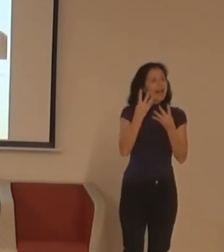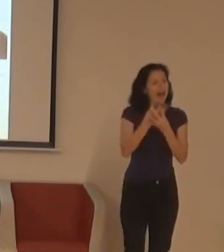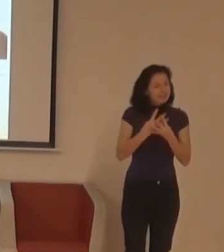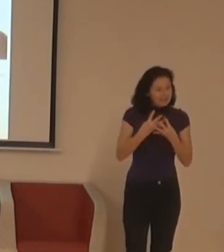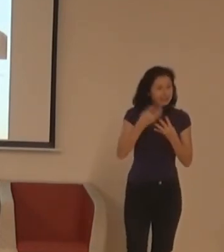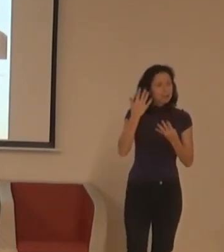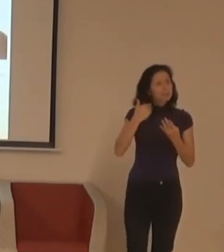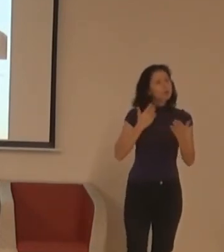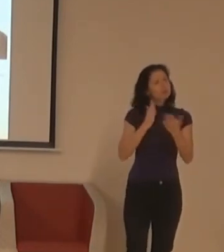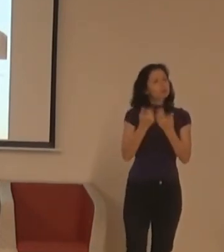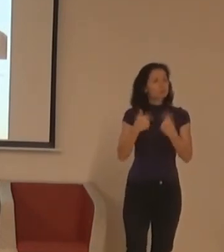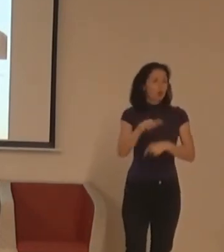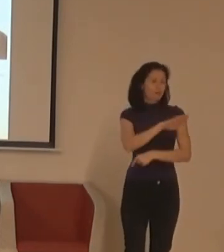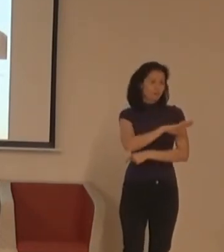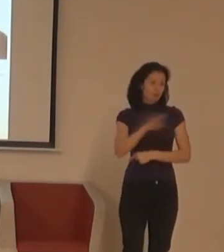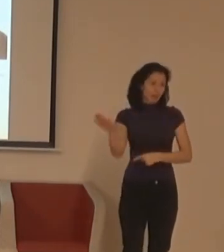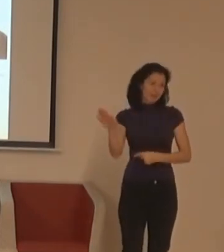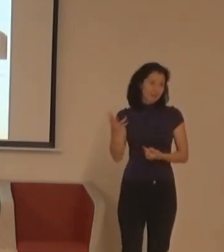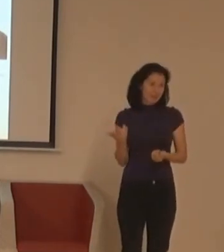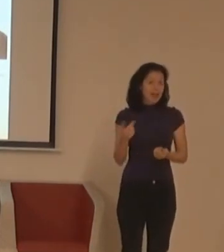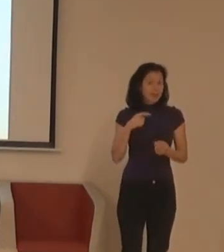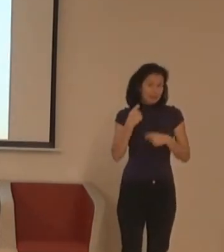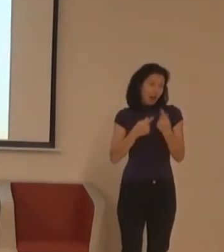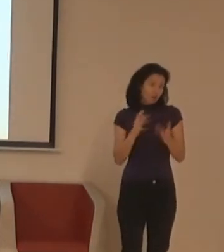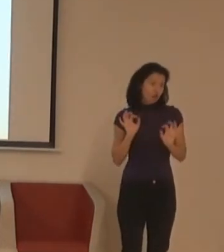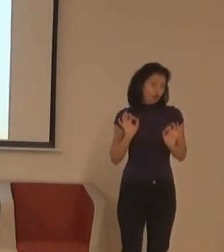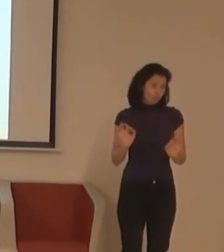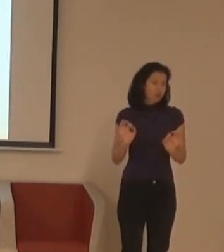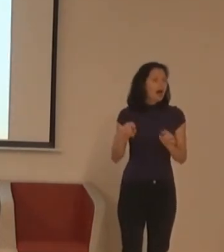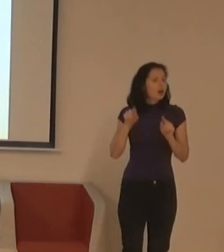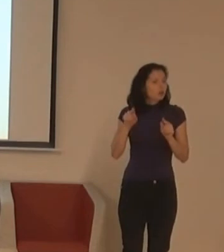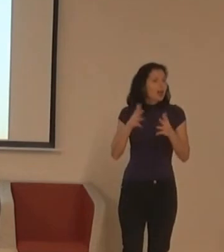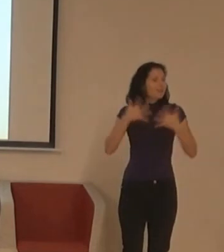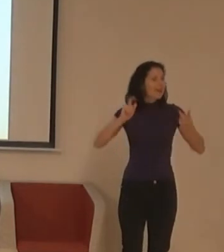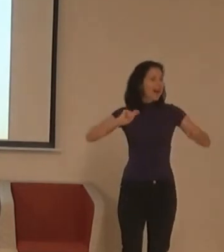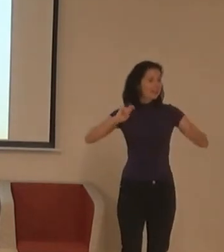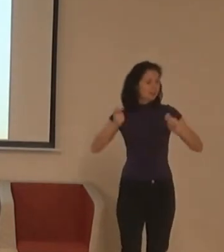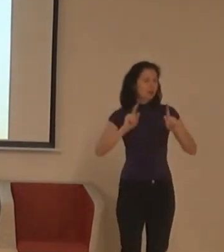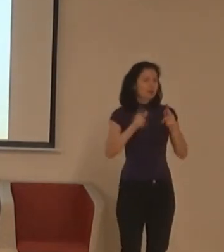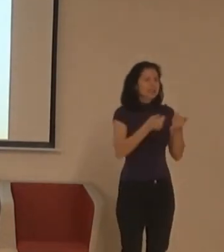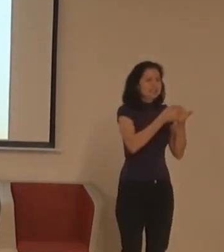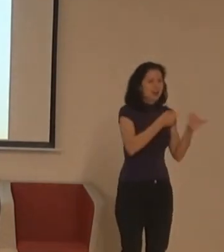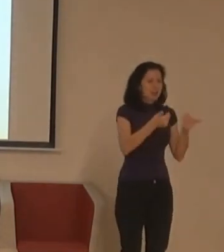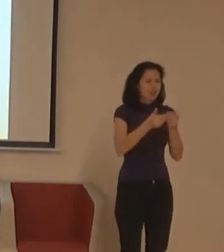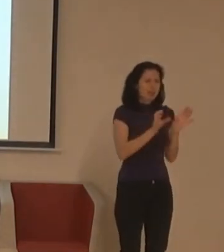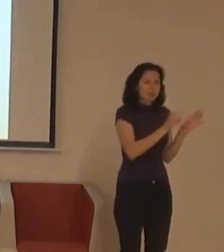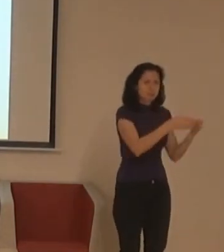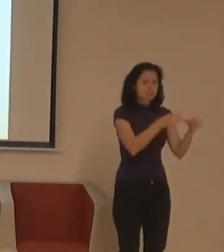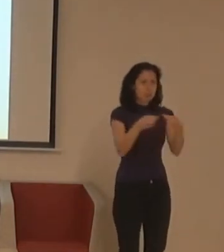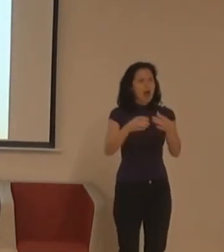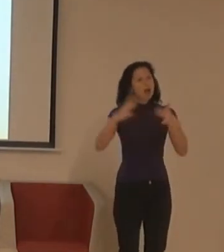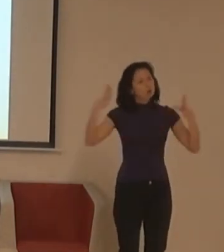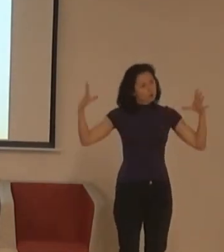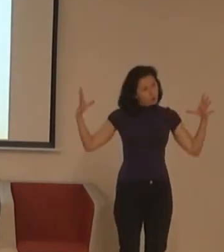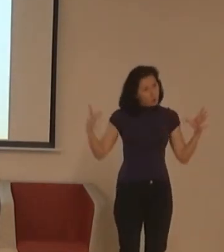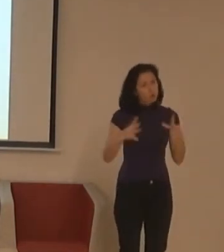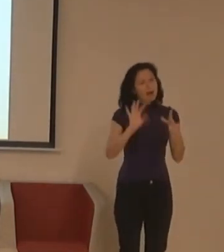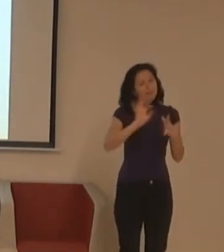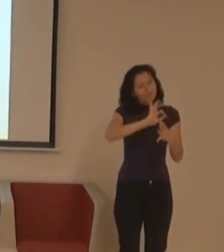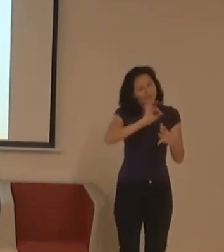skvěle a mimo jiné je na vozajku. Tohle je hrozně doležitý posun. Za čtvrté, nabídnout tu různé způsoby zapojení.